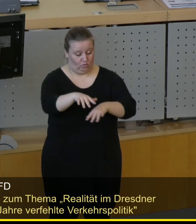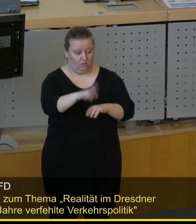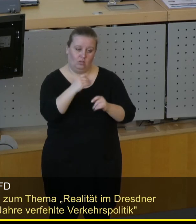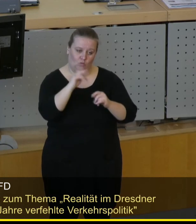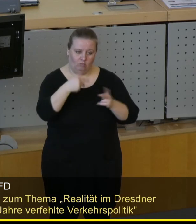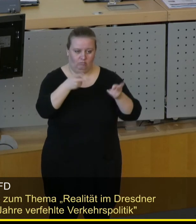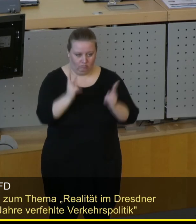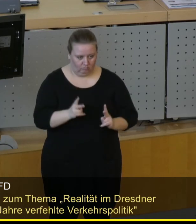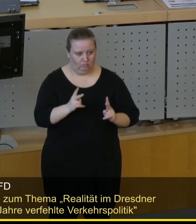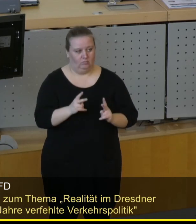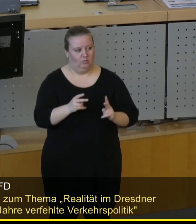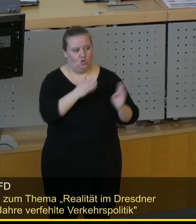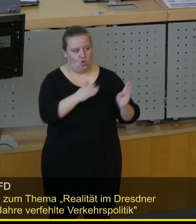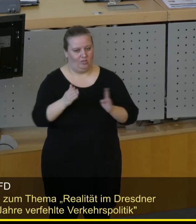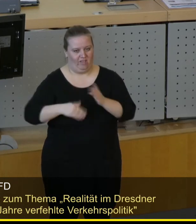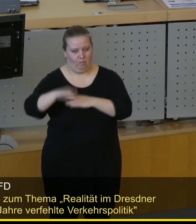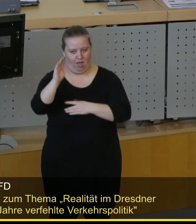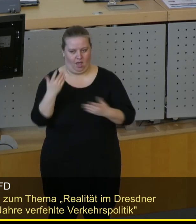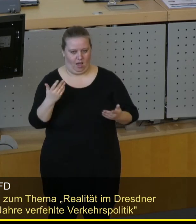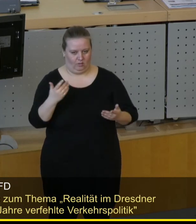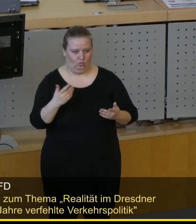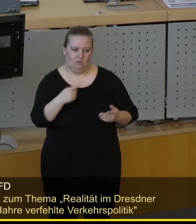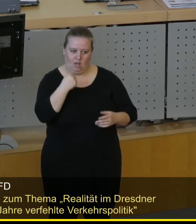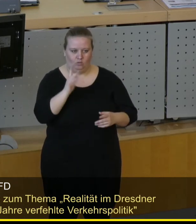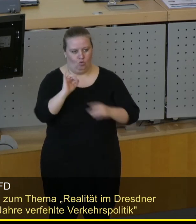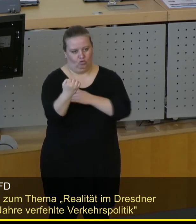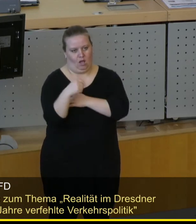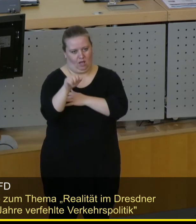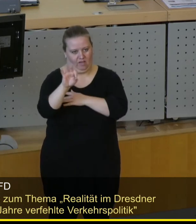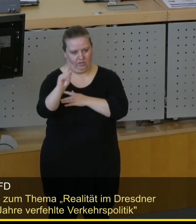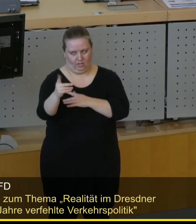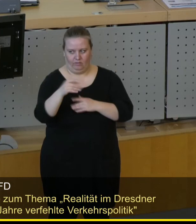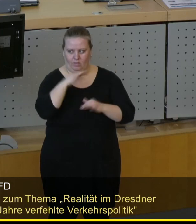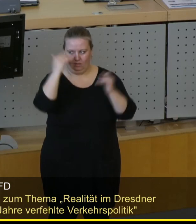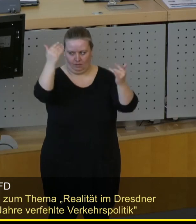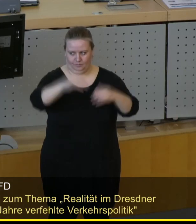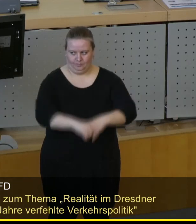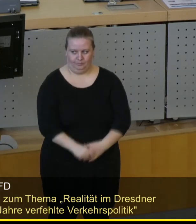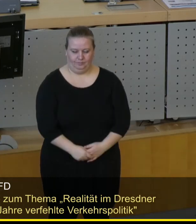nur durch eine wirkliche konservative Mehrheit schaffen und diese garantiert nur eine starke AfD. In diesem Sinne, vielen Dank.